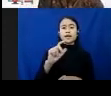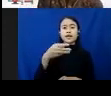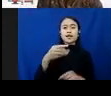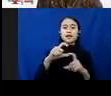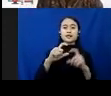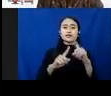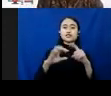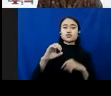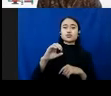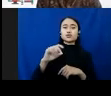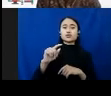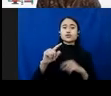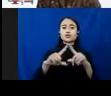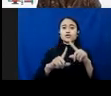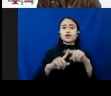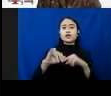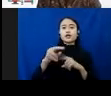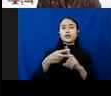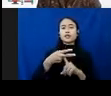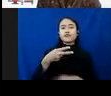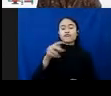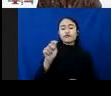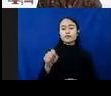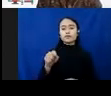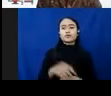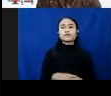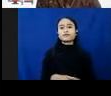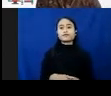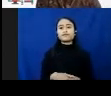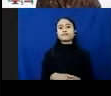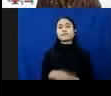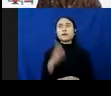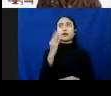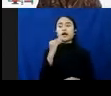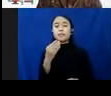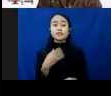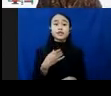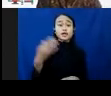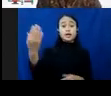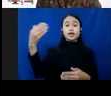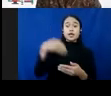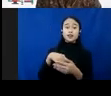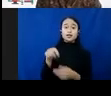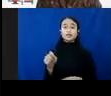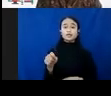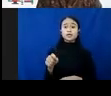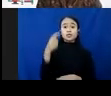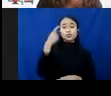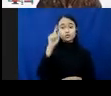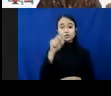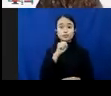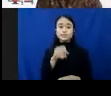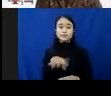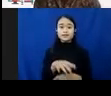Tapi dalam beberapa kasus, itu diadilin. Pengalaman saya, ketika hadir dalam persidangan-persidangan untuk memberikan klarifikasi terhadap